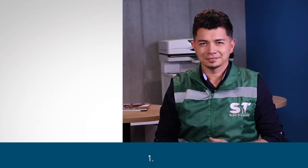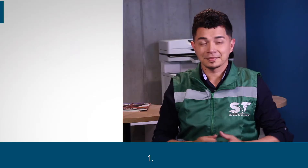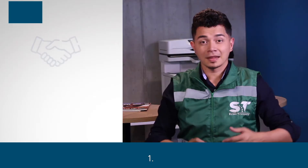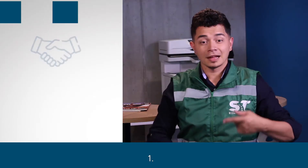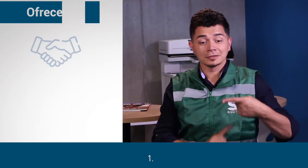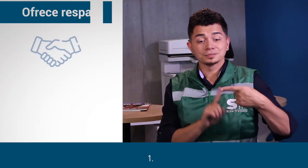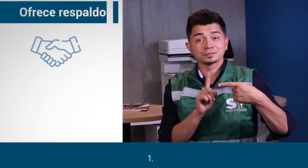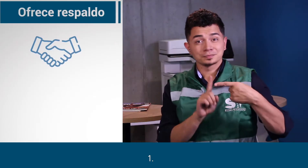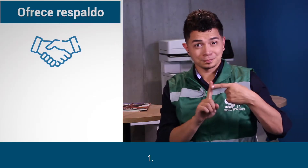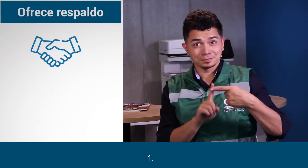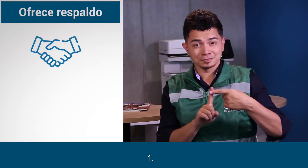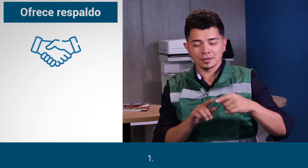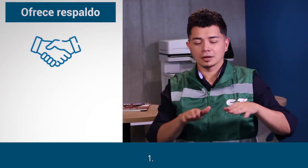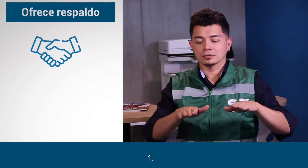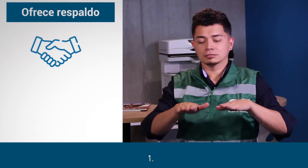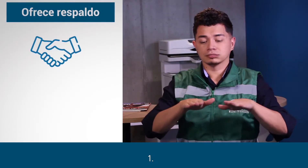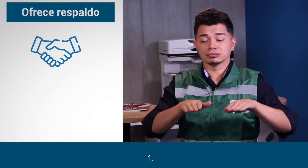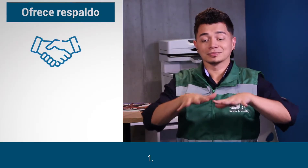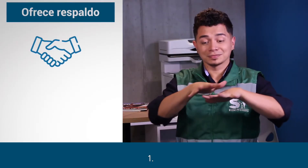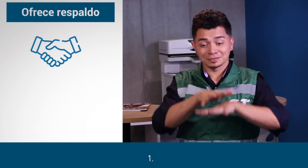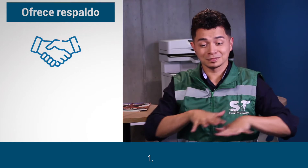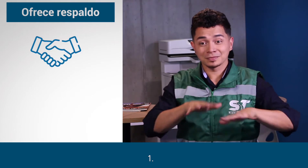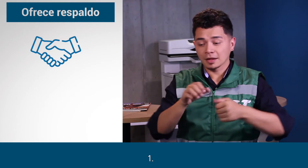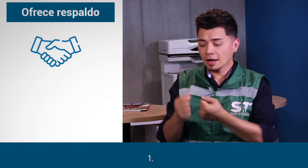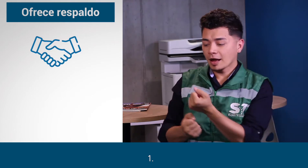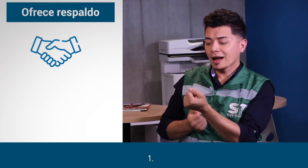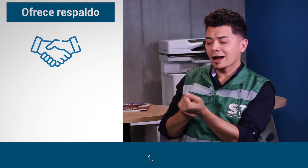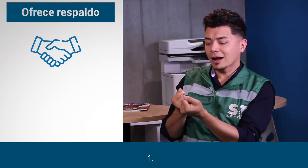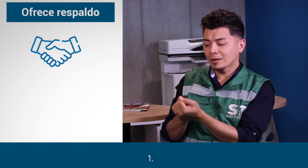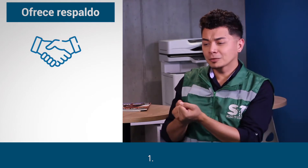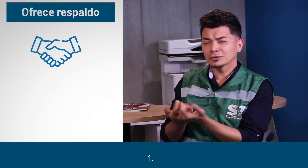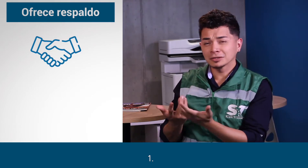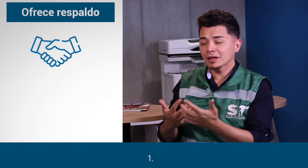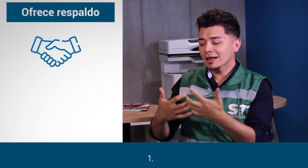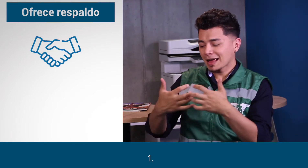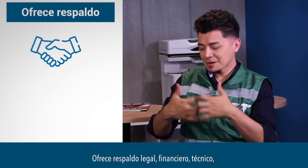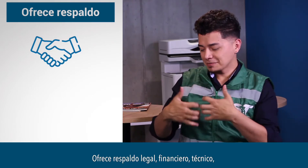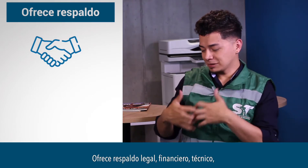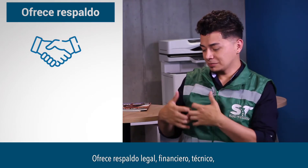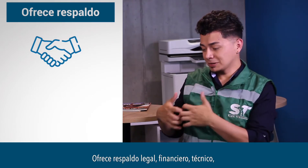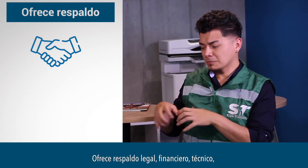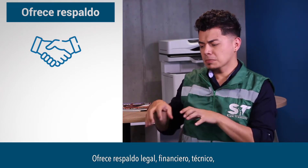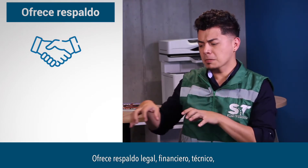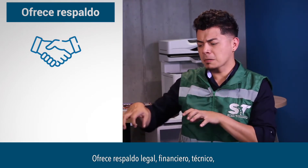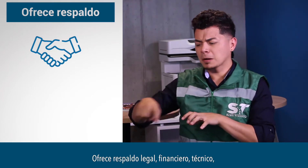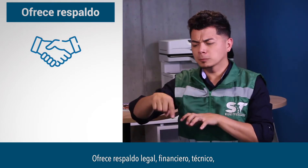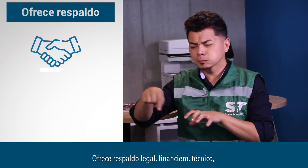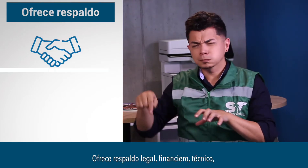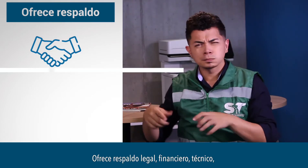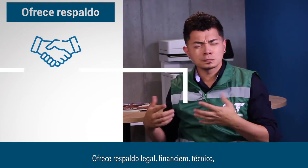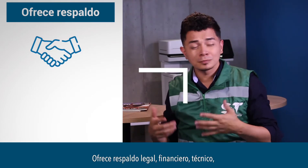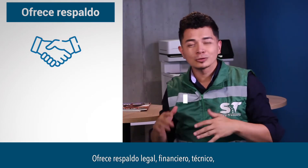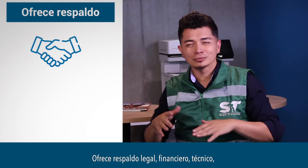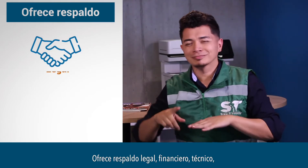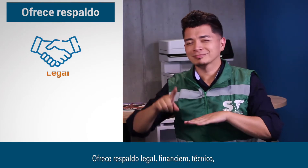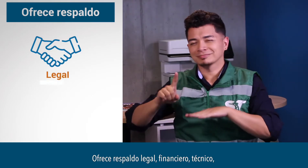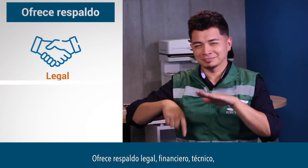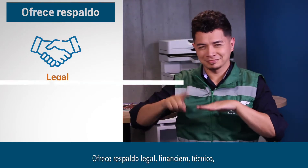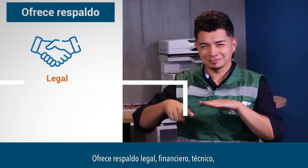Primero, ofrece respaldo legal, financiero,